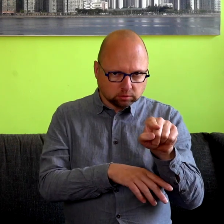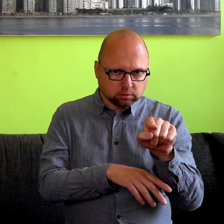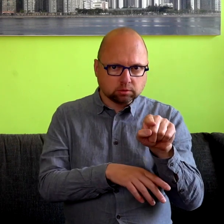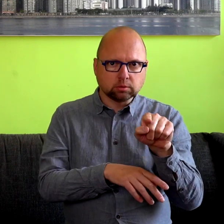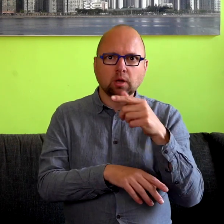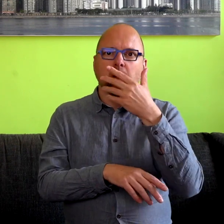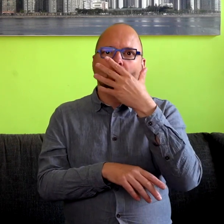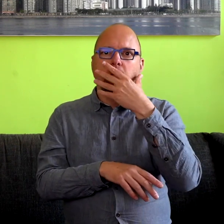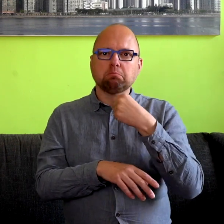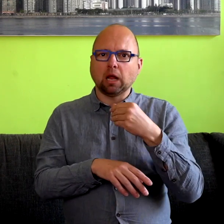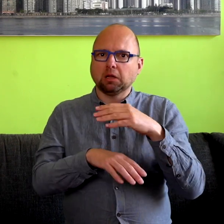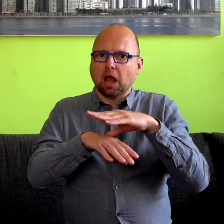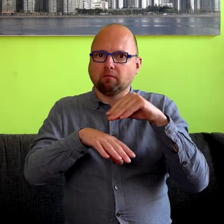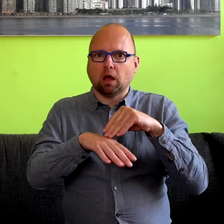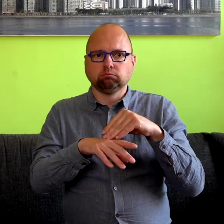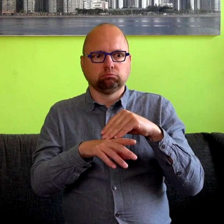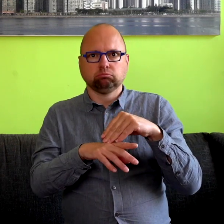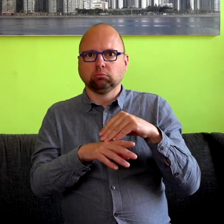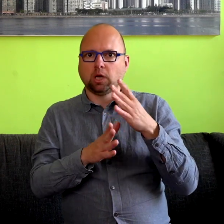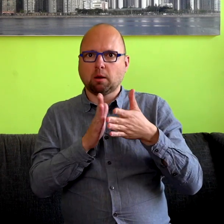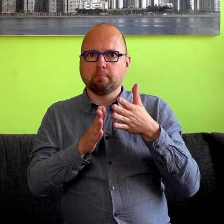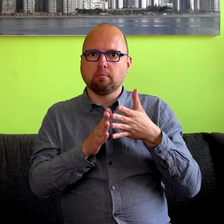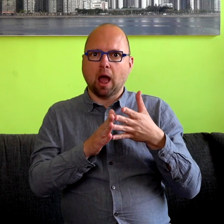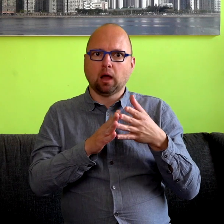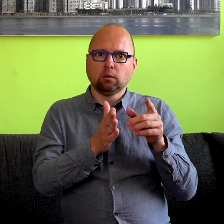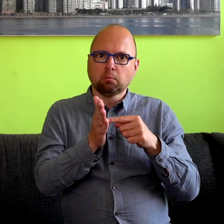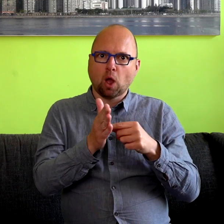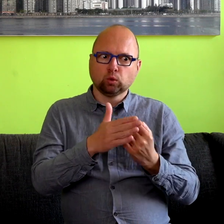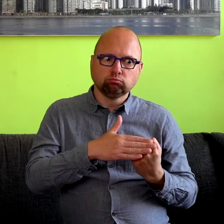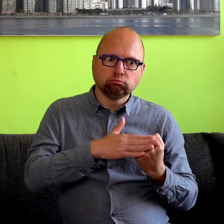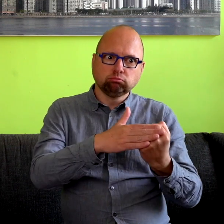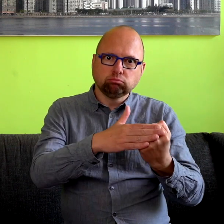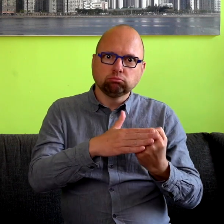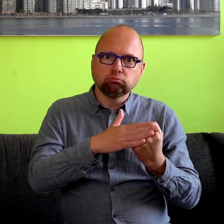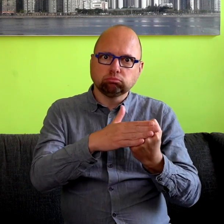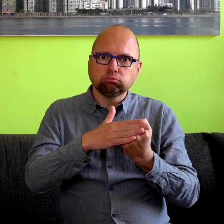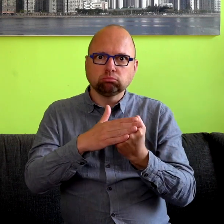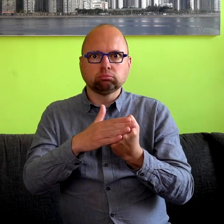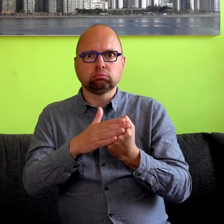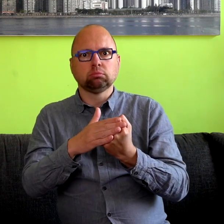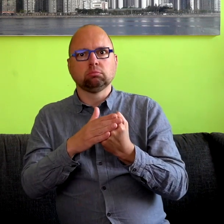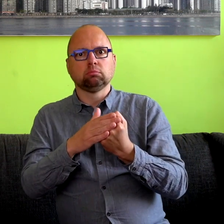effect had. Haar studenten, die konden zo beter meedraaien met,